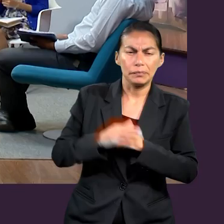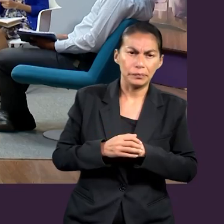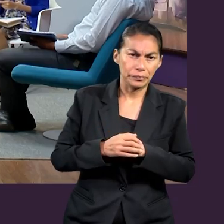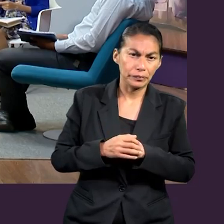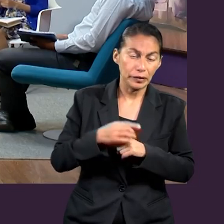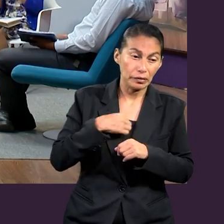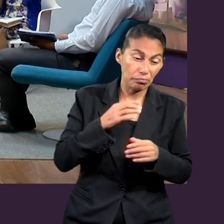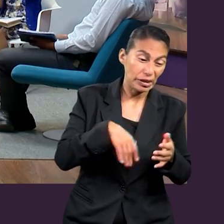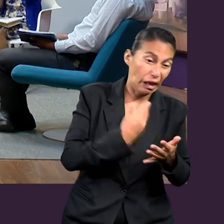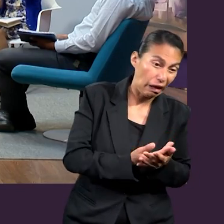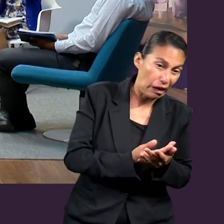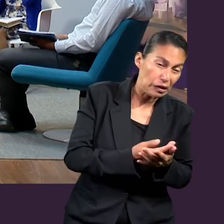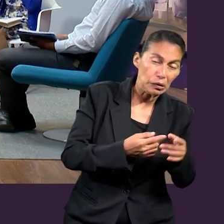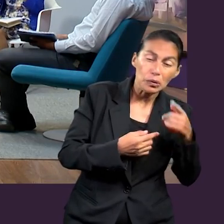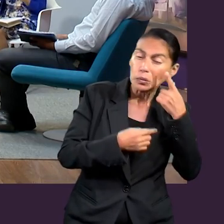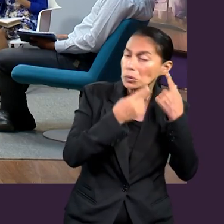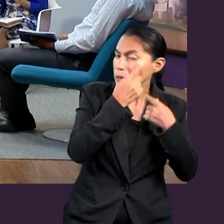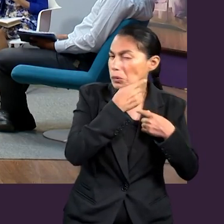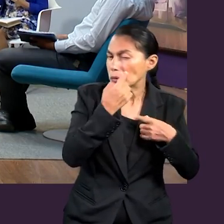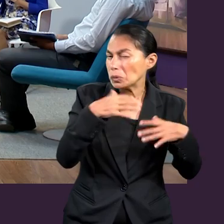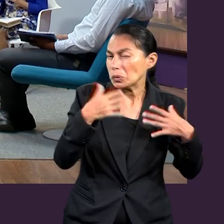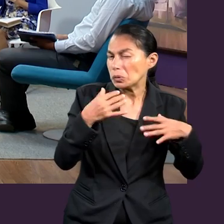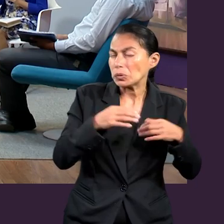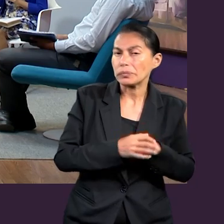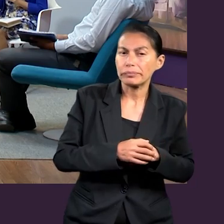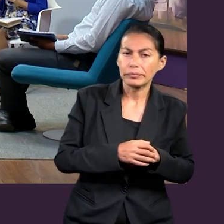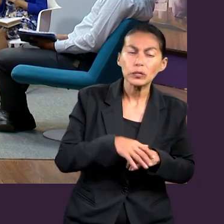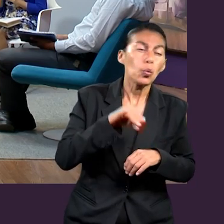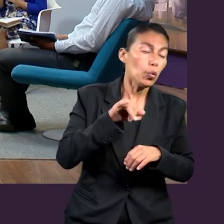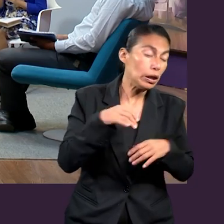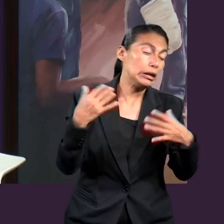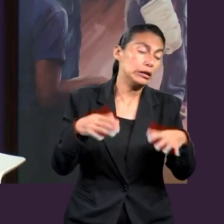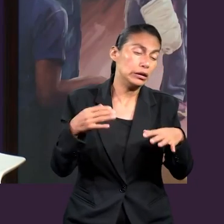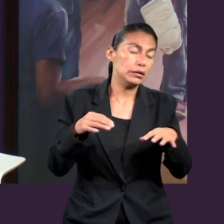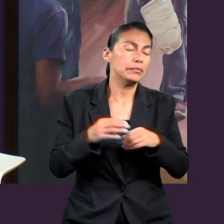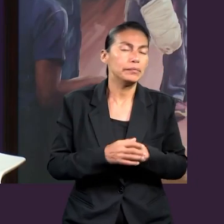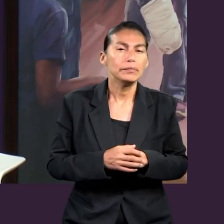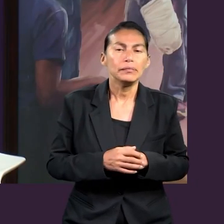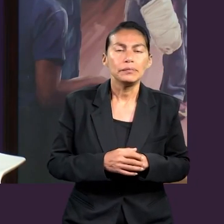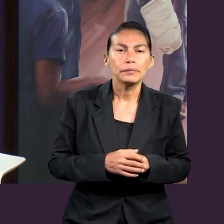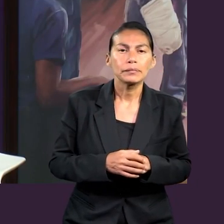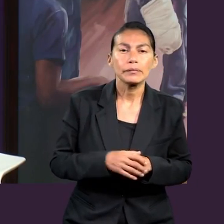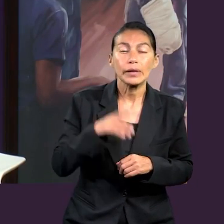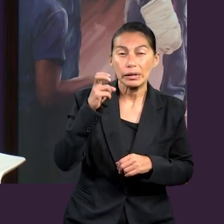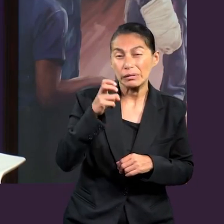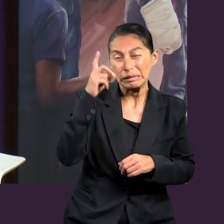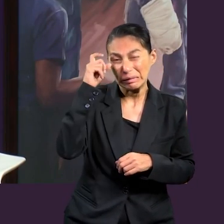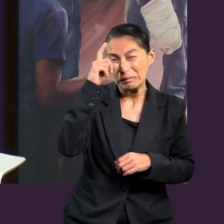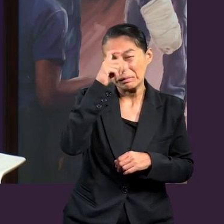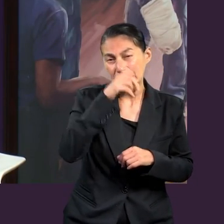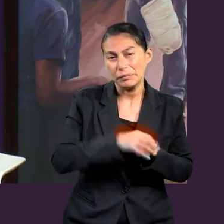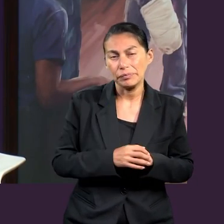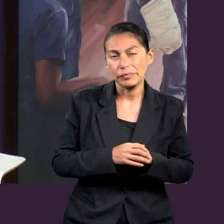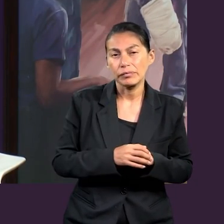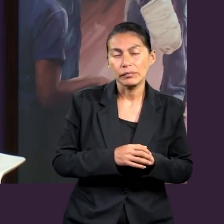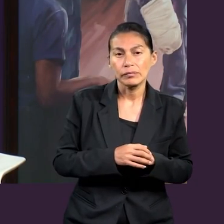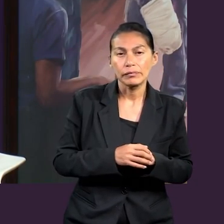Me caí y todavía se alcanza a ver un poco el raspón. Uy, sí. Y es algo muy